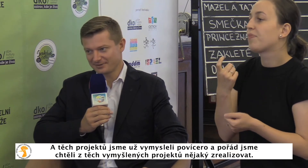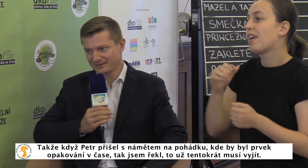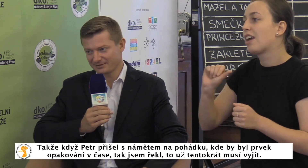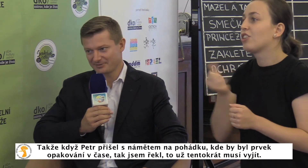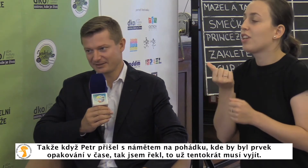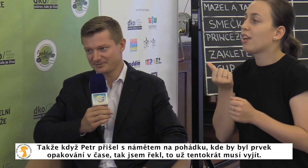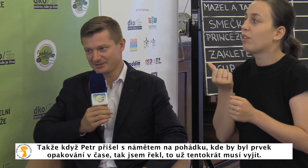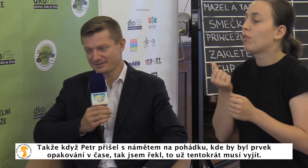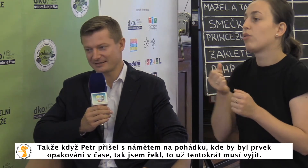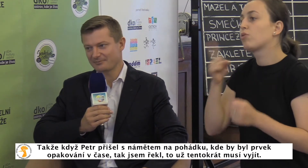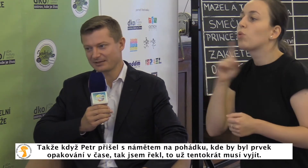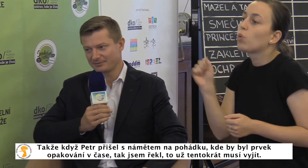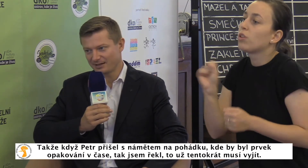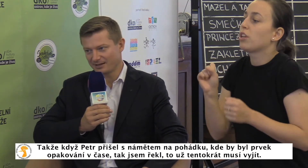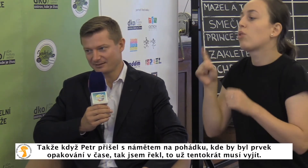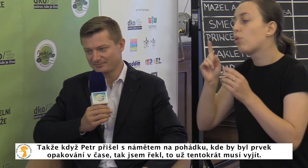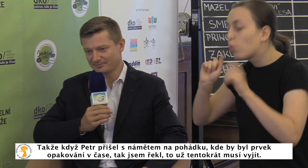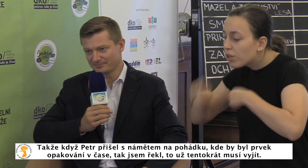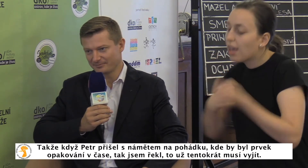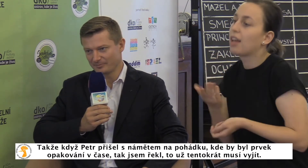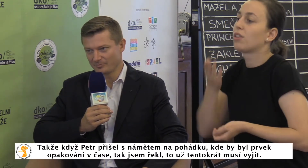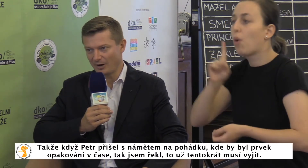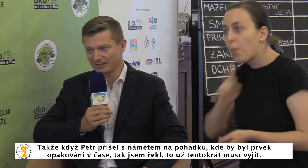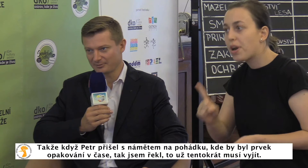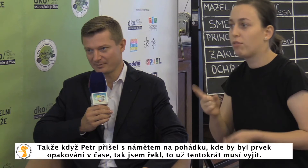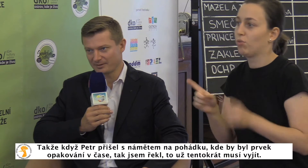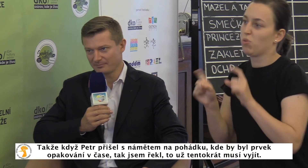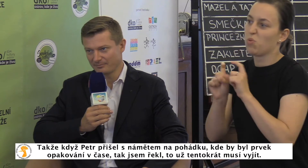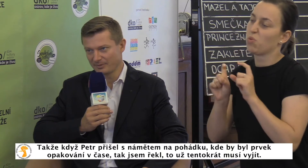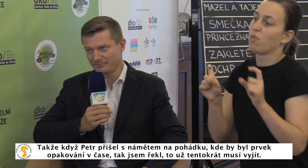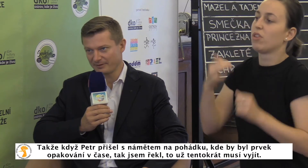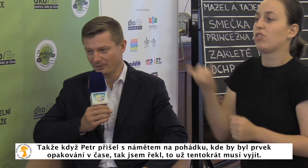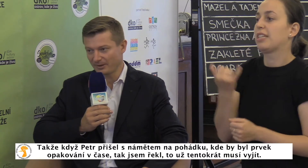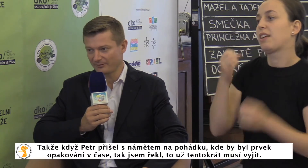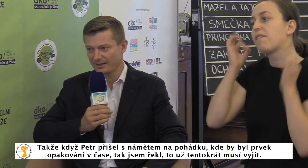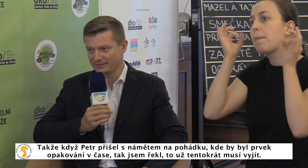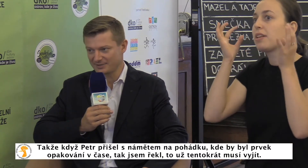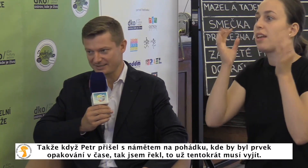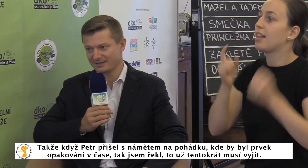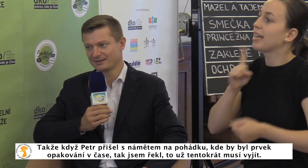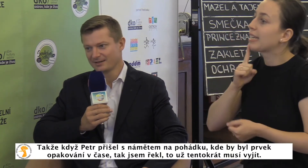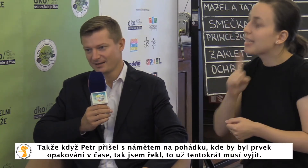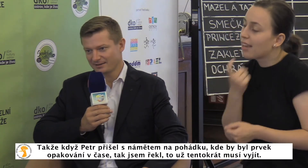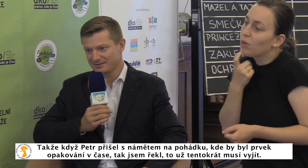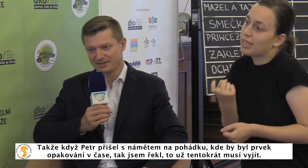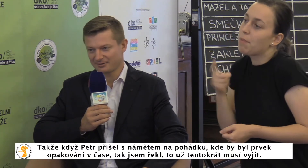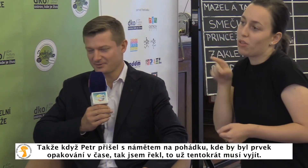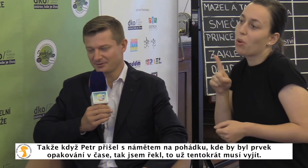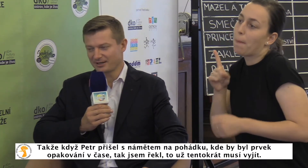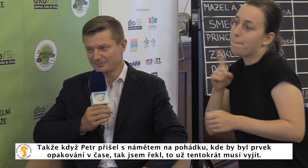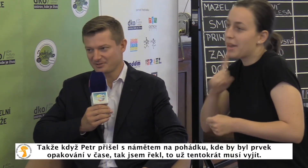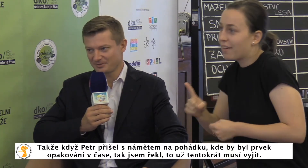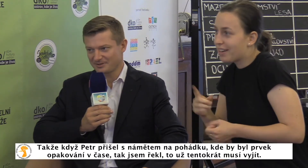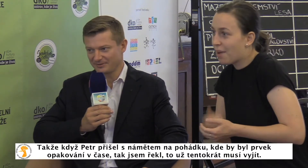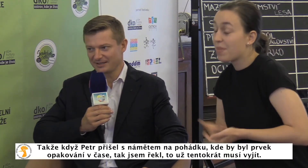zrealizovat, takže když Petr přišel s námětem na pohádku, kde by byl prvek opakování v čase, tak jsem řekl, že už